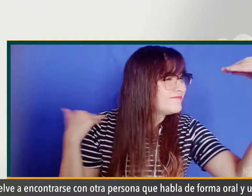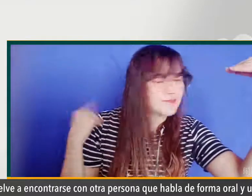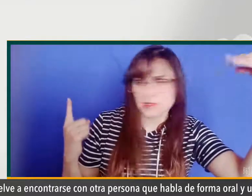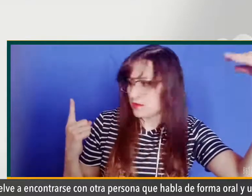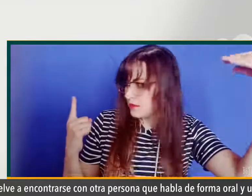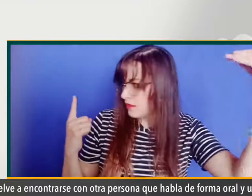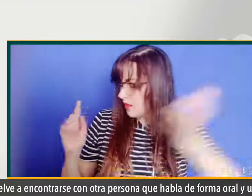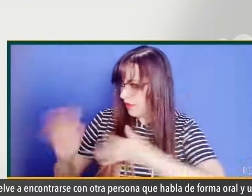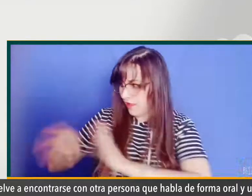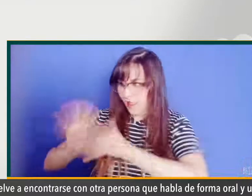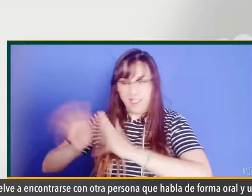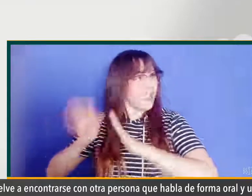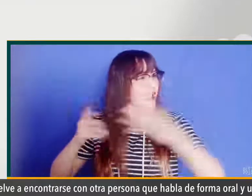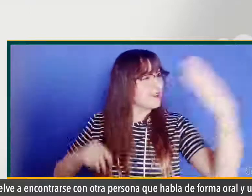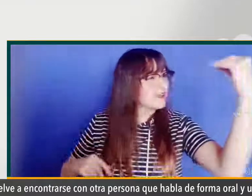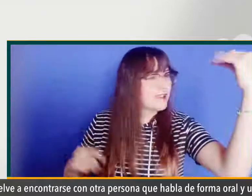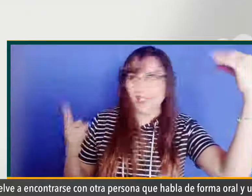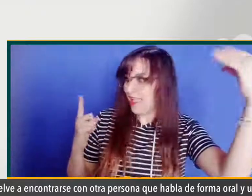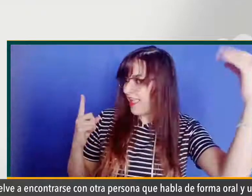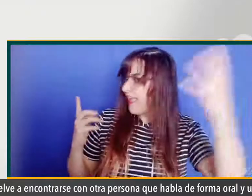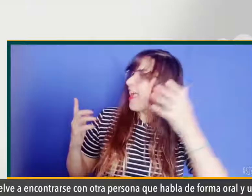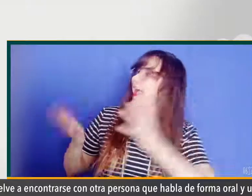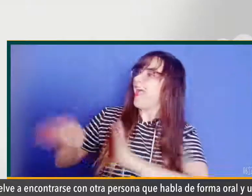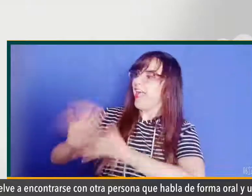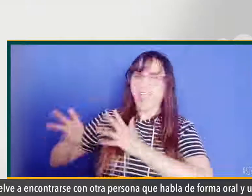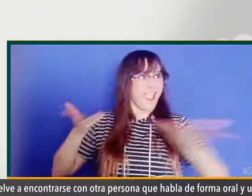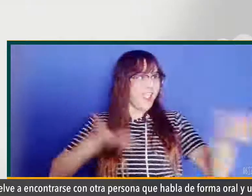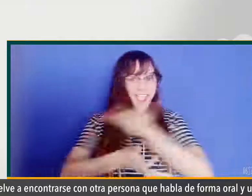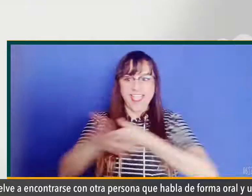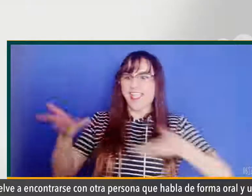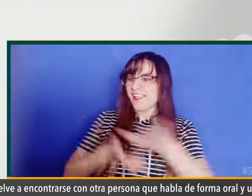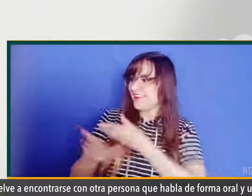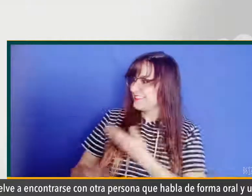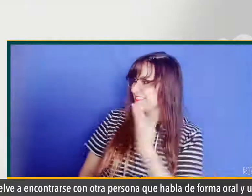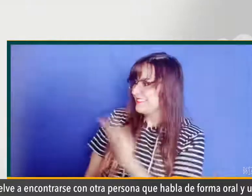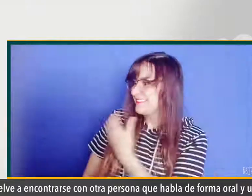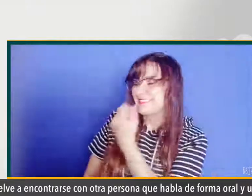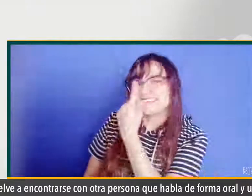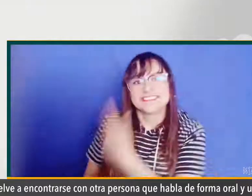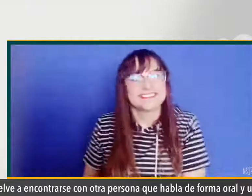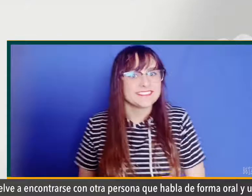de forma oral y una persona que le comenta en lengua de señas.